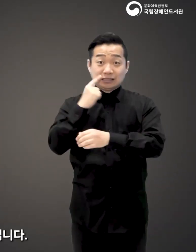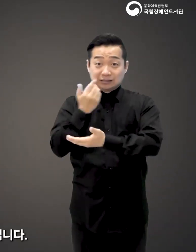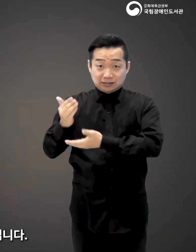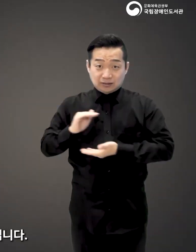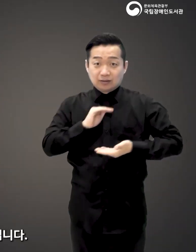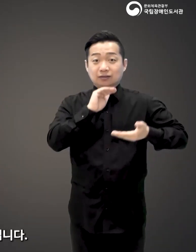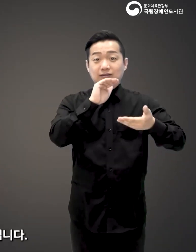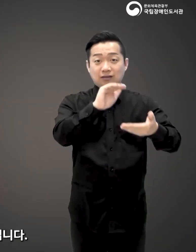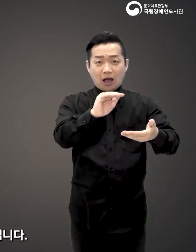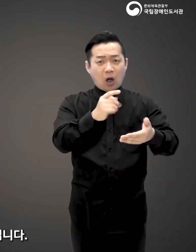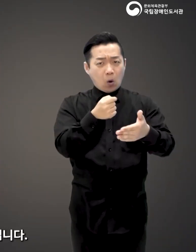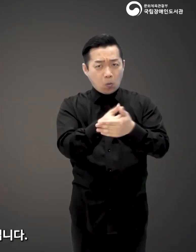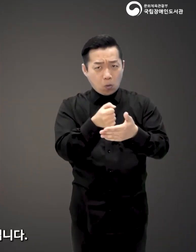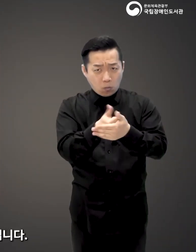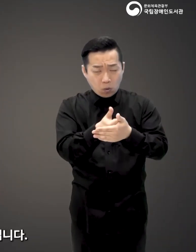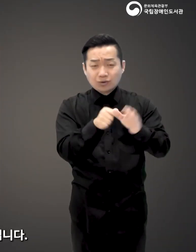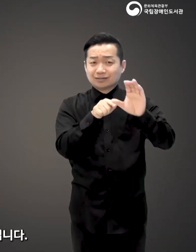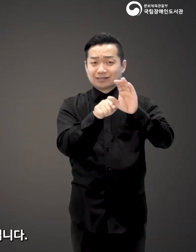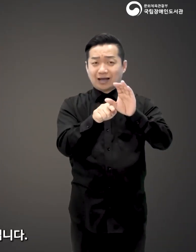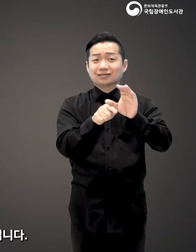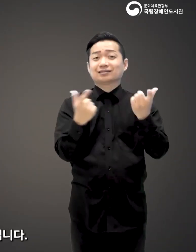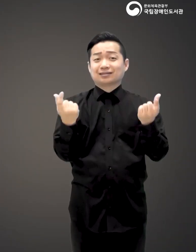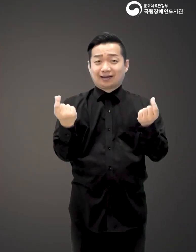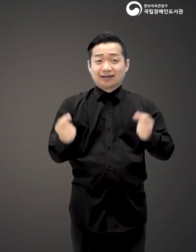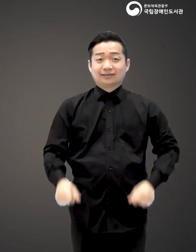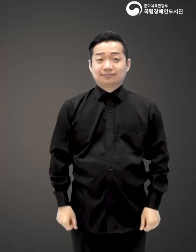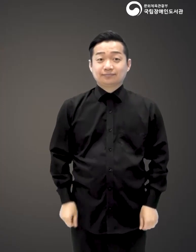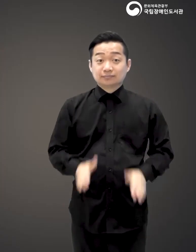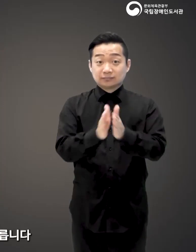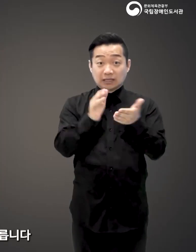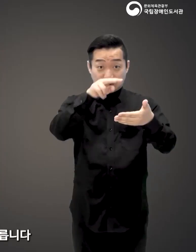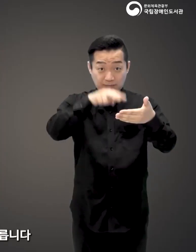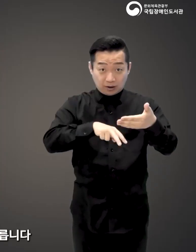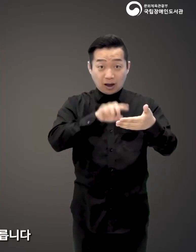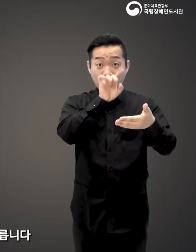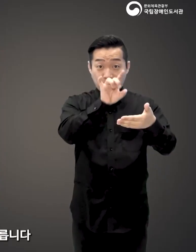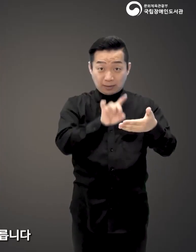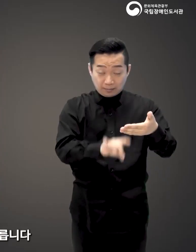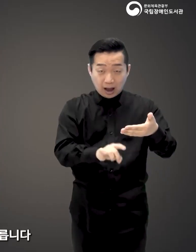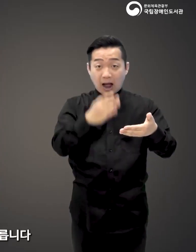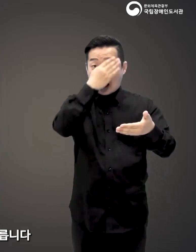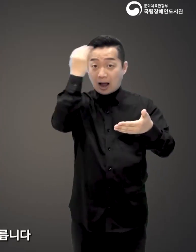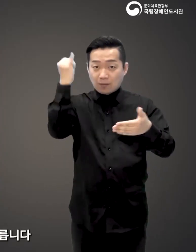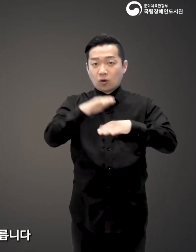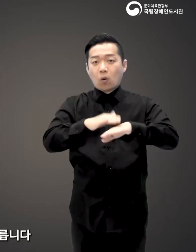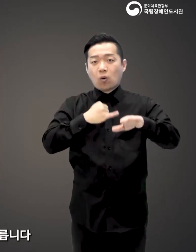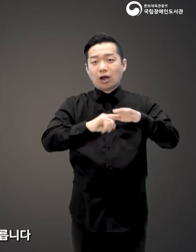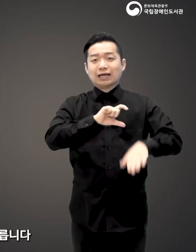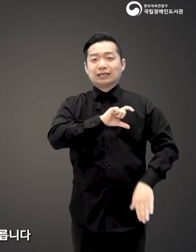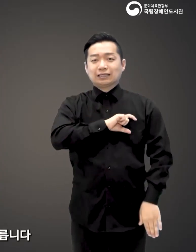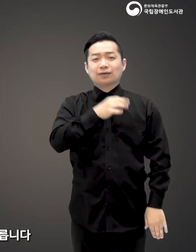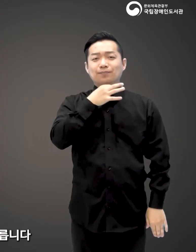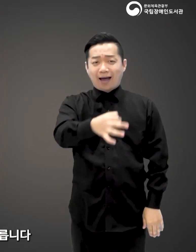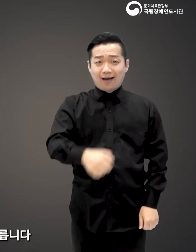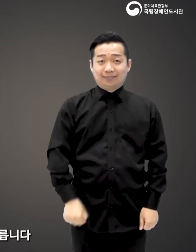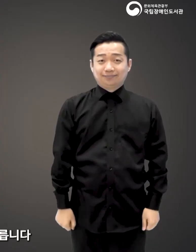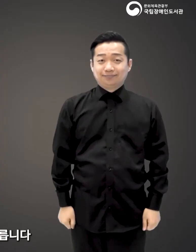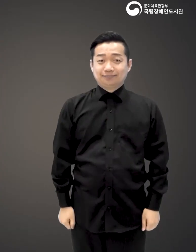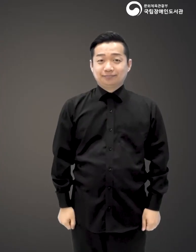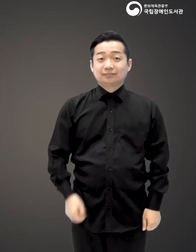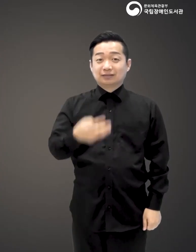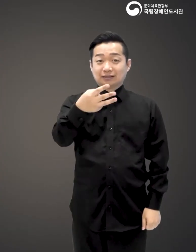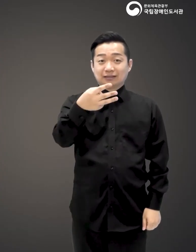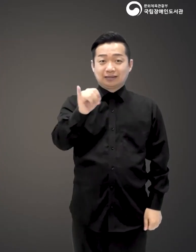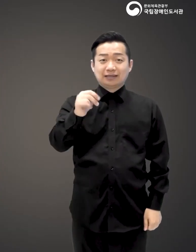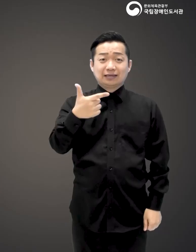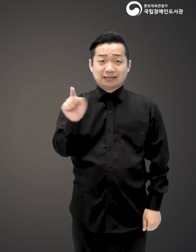대한 이야기를 전하는 아주 독특한 백과사전입니다 책을 펼치면 매 페이지마다 할머니는 손녀의 이름을 부릅니다